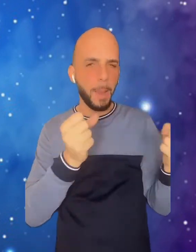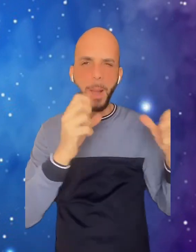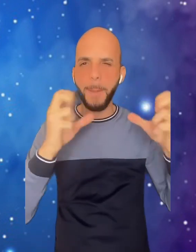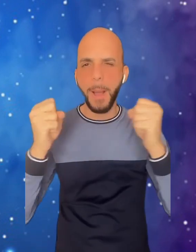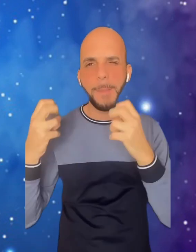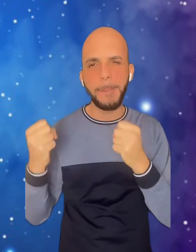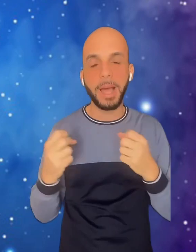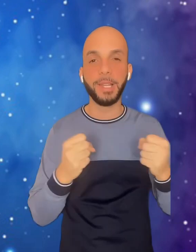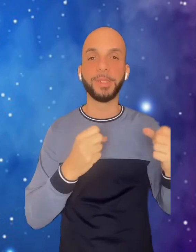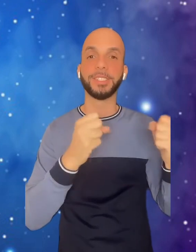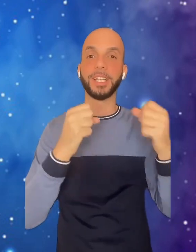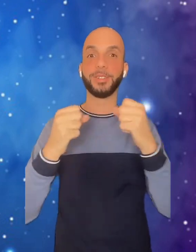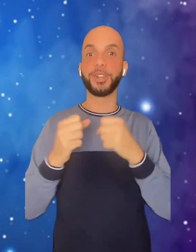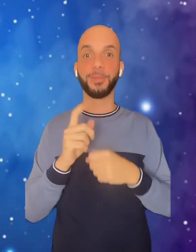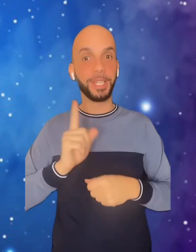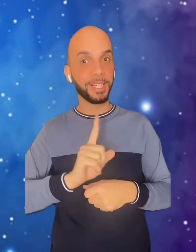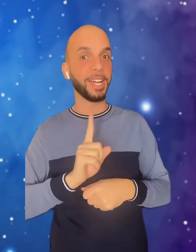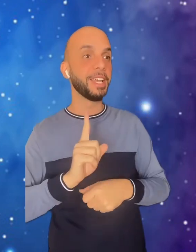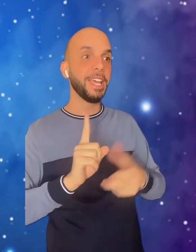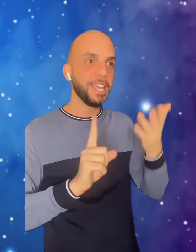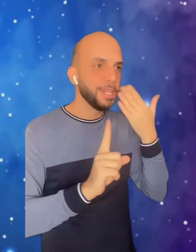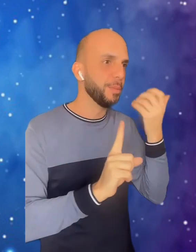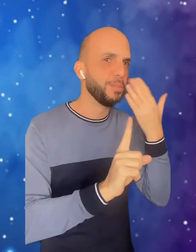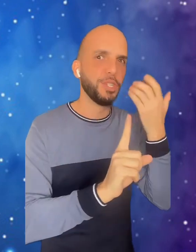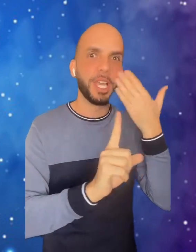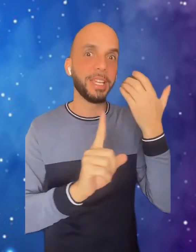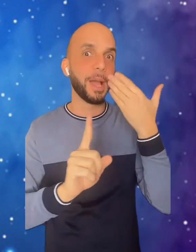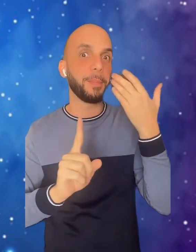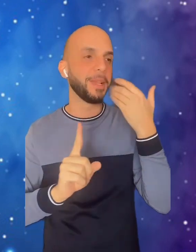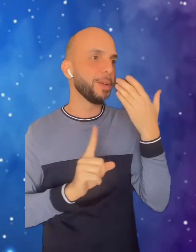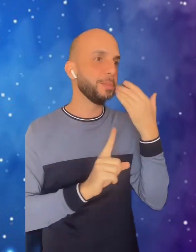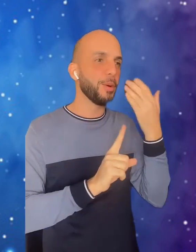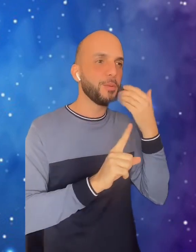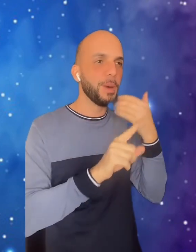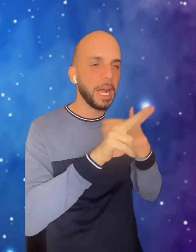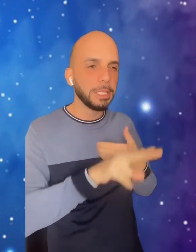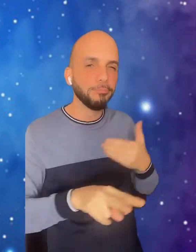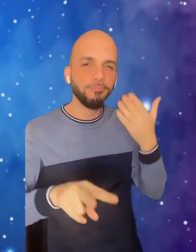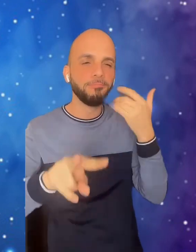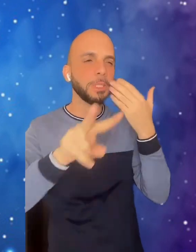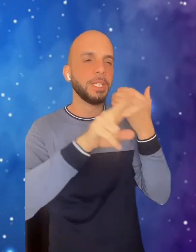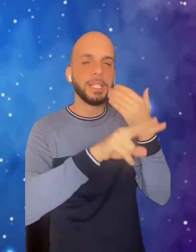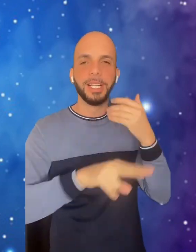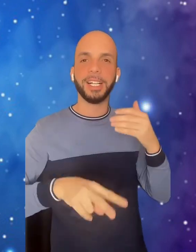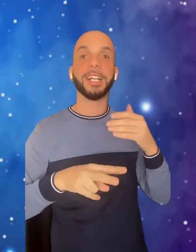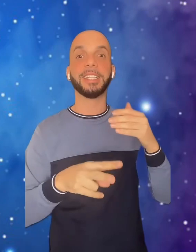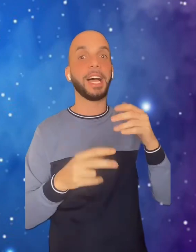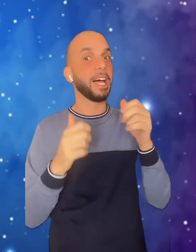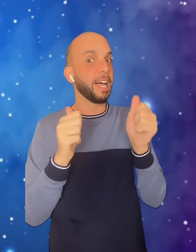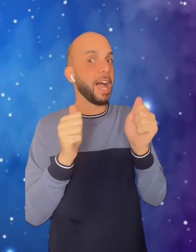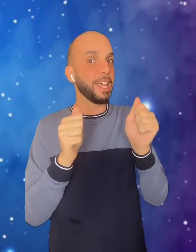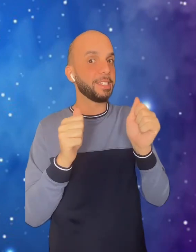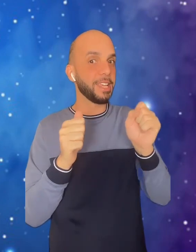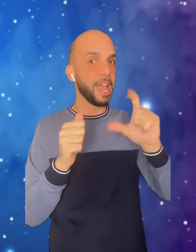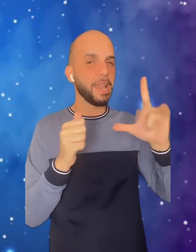Língua de Sinais Norte-Americana, e eu pude aprender um pouco mais da ASL,